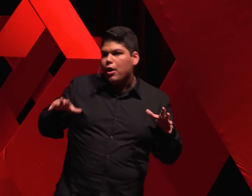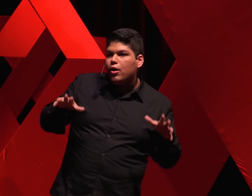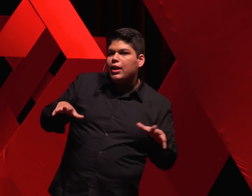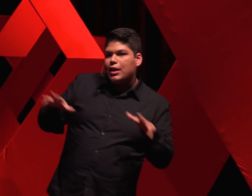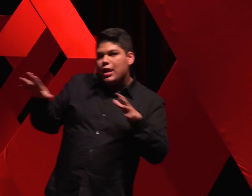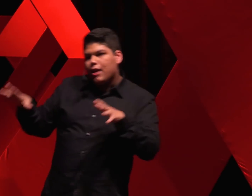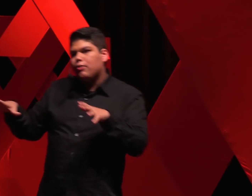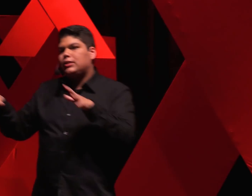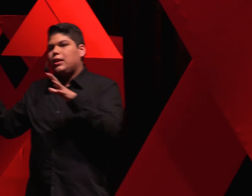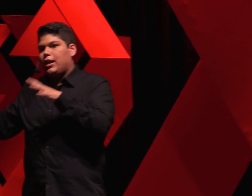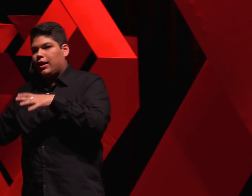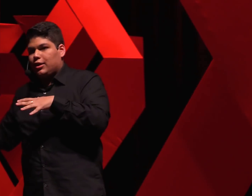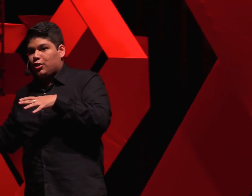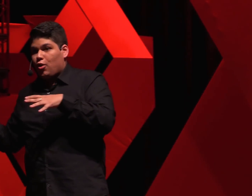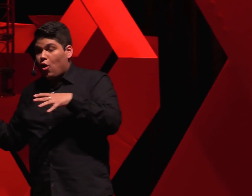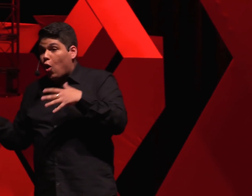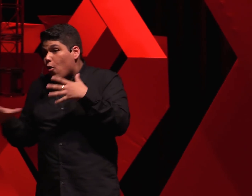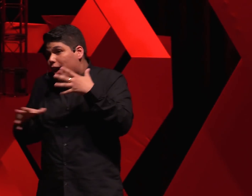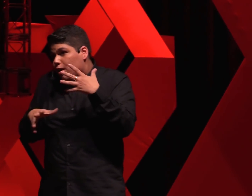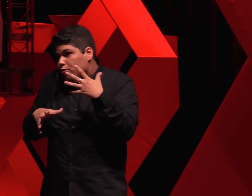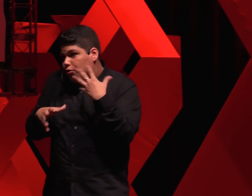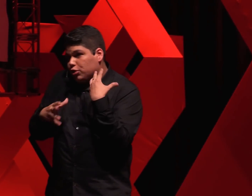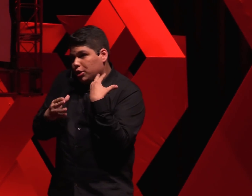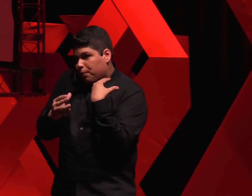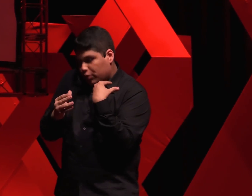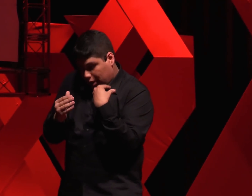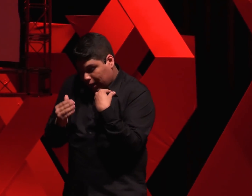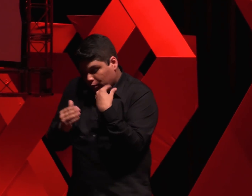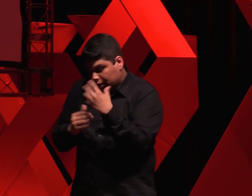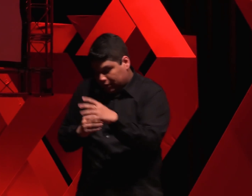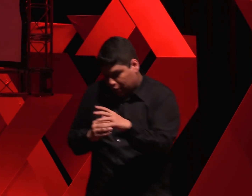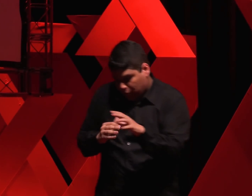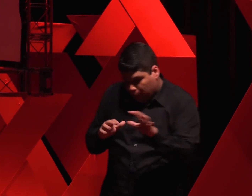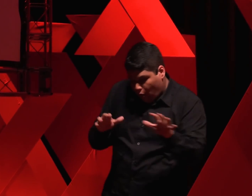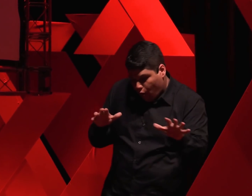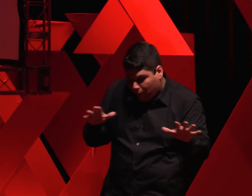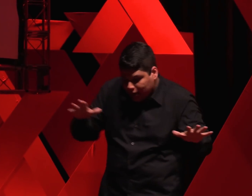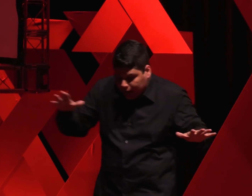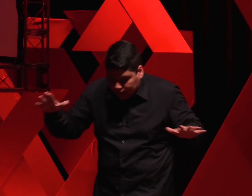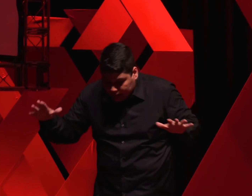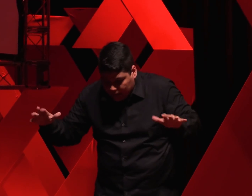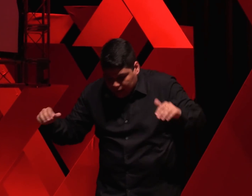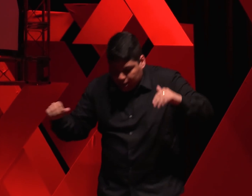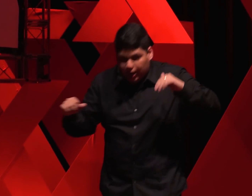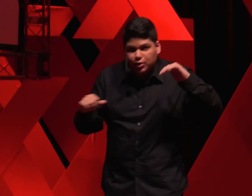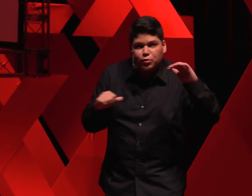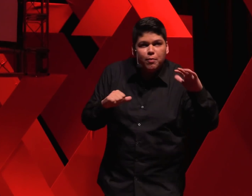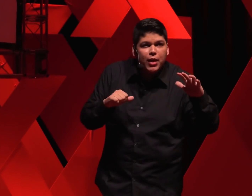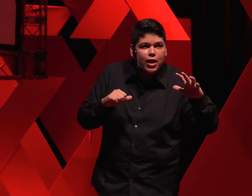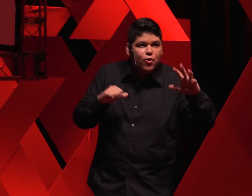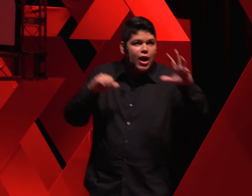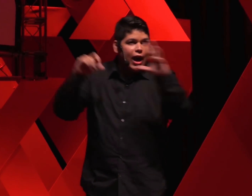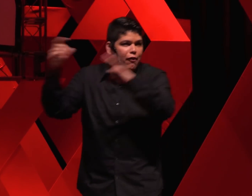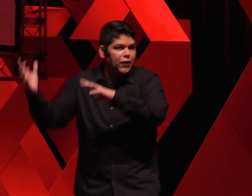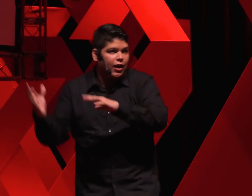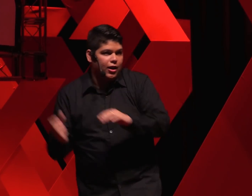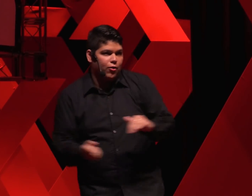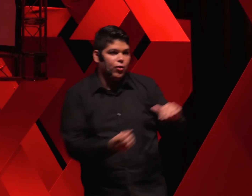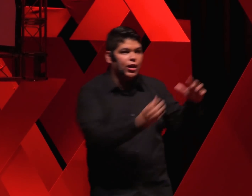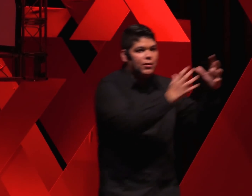maioria negros e negras, ou eram de um tipo de catolicismo, um pouco mais dançante, que zumbeiro, africano que o da